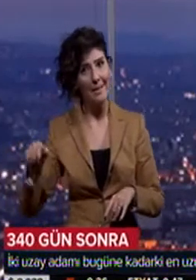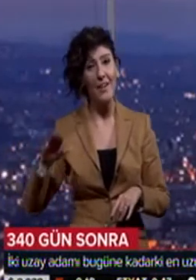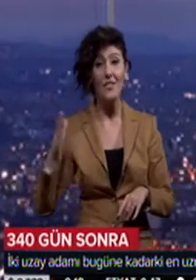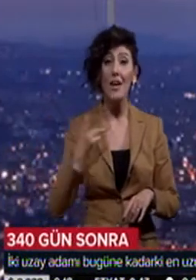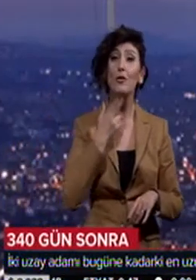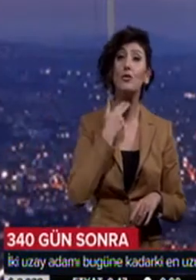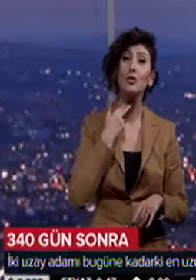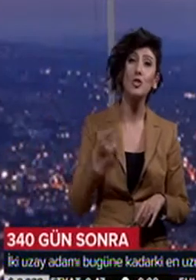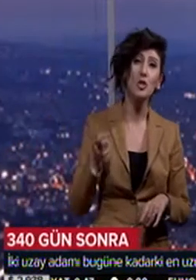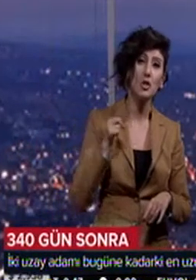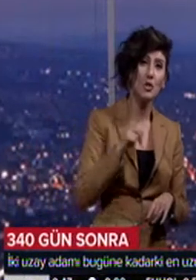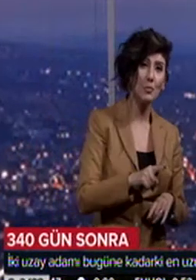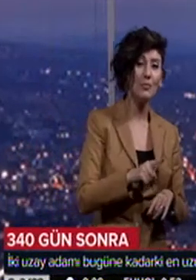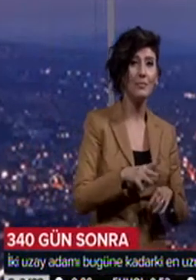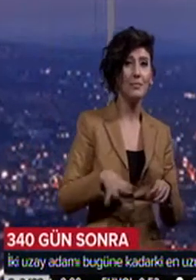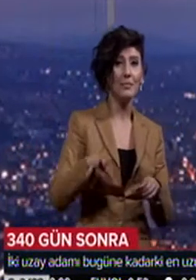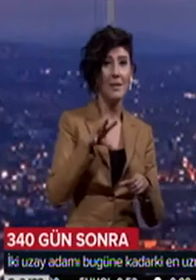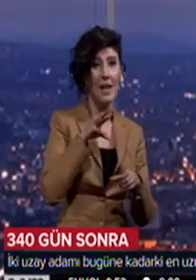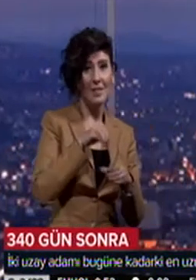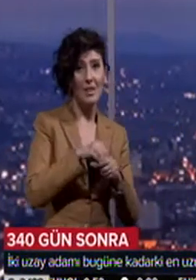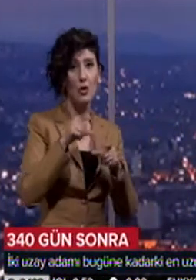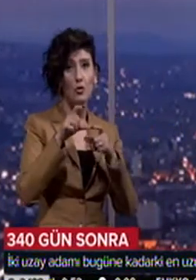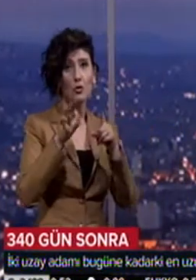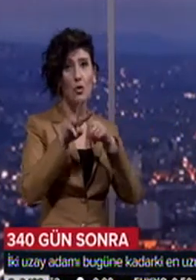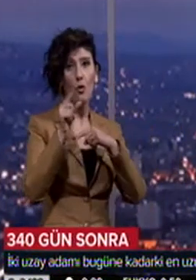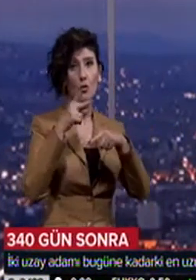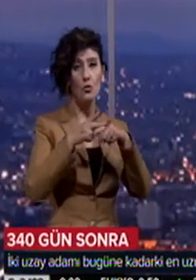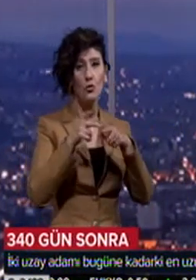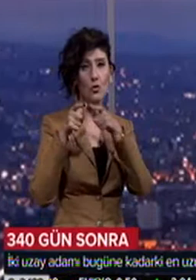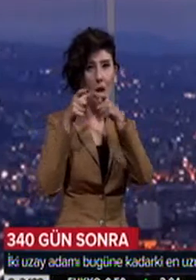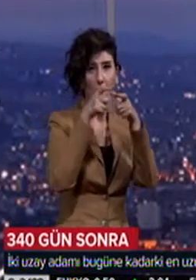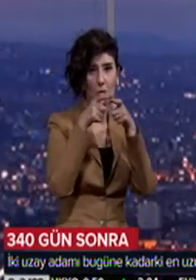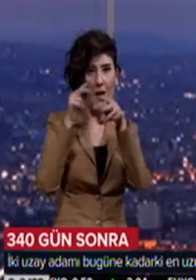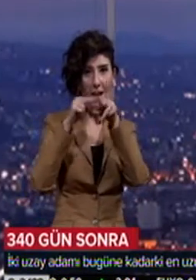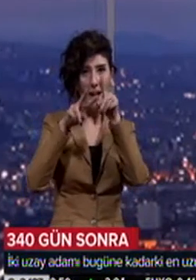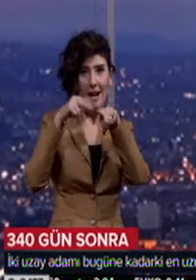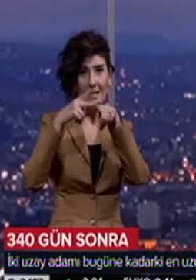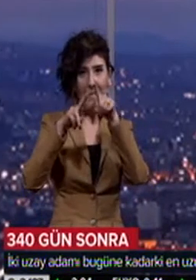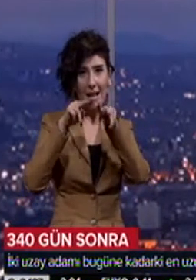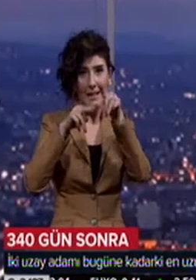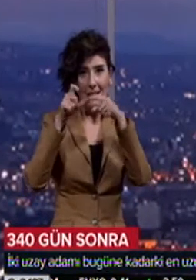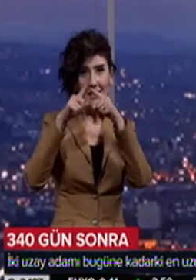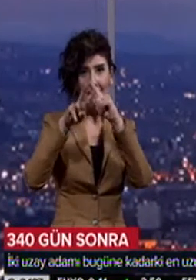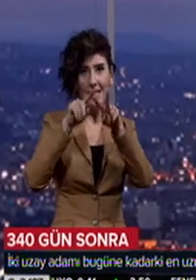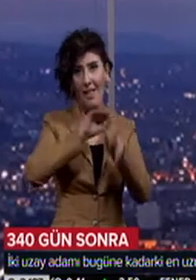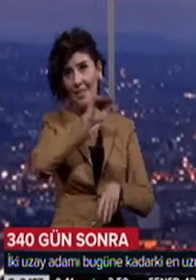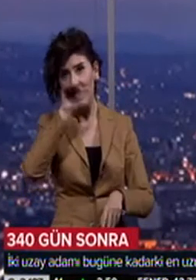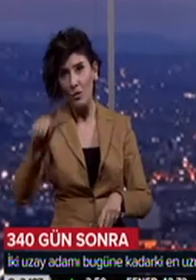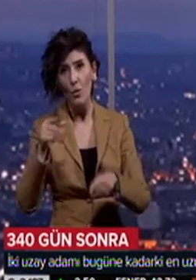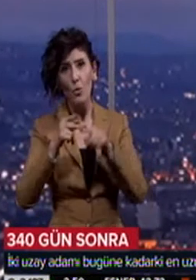ve Rus Mihail Korniyenko'yu taşıyan Soyuz kapsülü Kazakistan'a indi. İkili uzay şartlarının insan